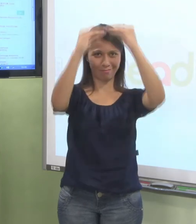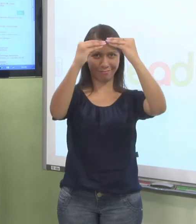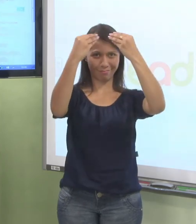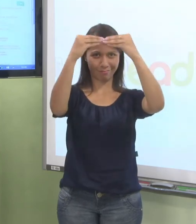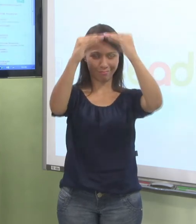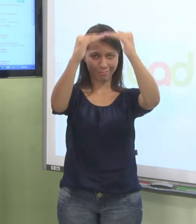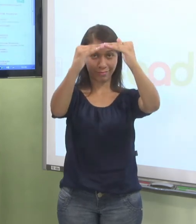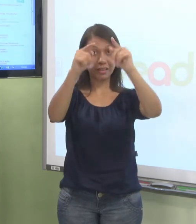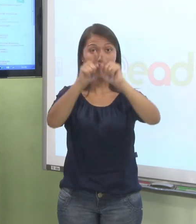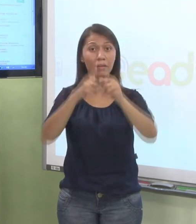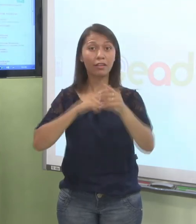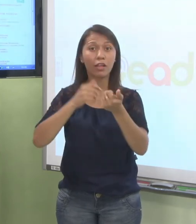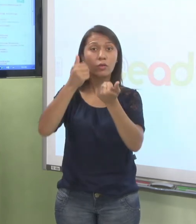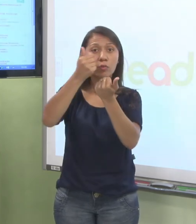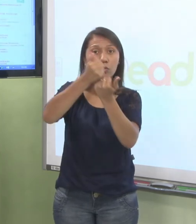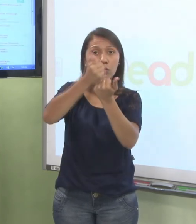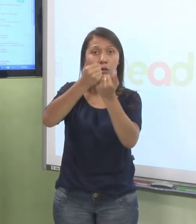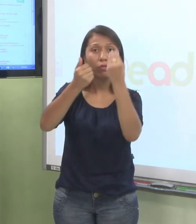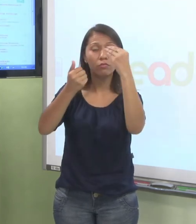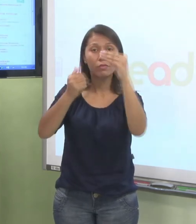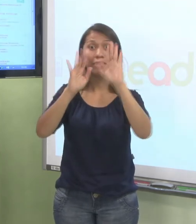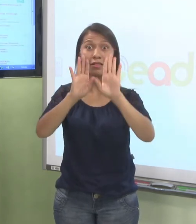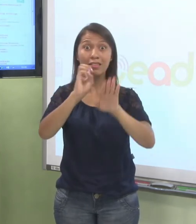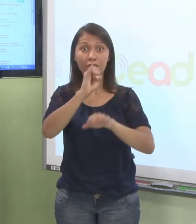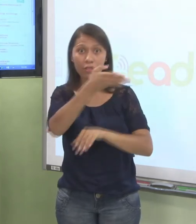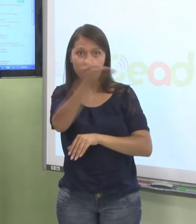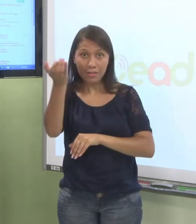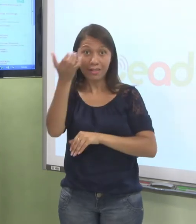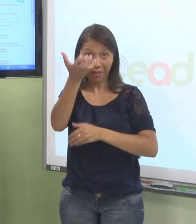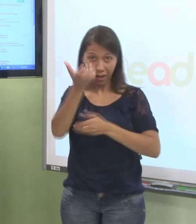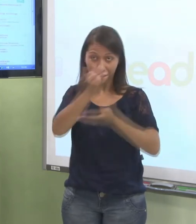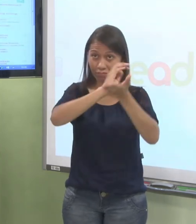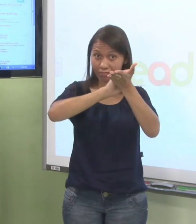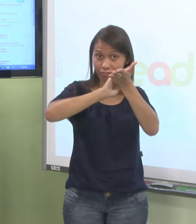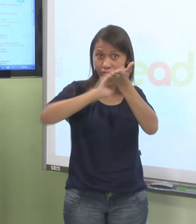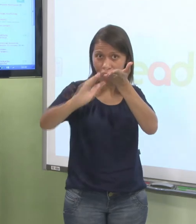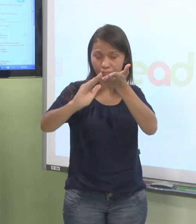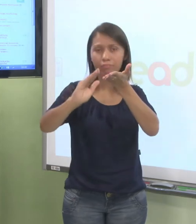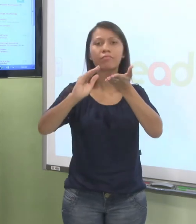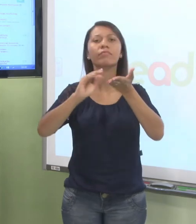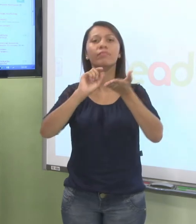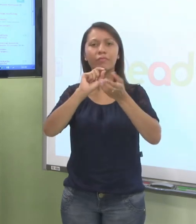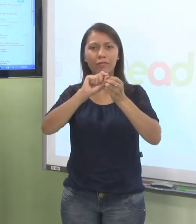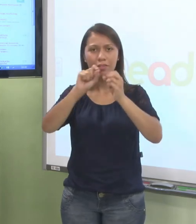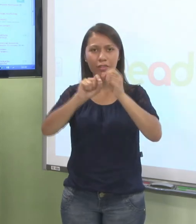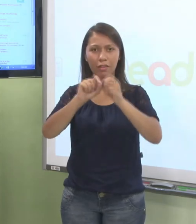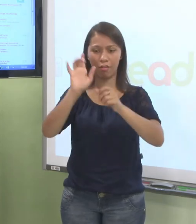Se vocês quiserem mandar uma mensagem para alguma dessas pessoas, é só você clicar no perfil dela. Vou clicar aqui no tutor.